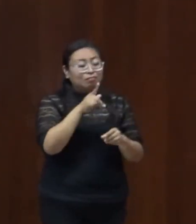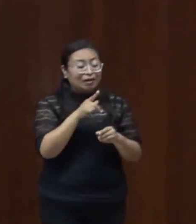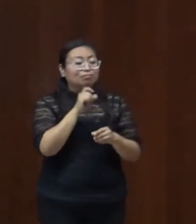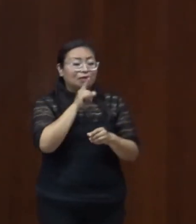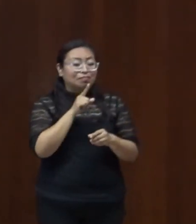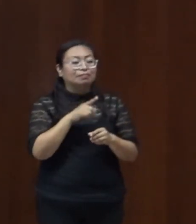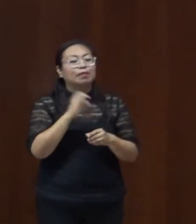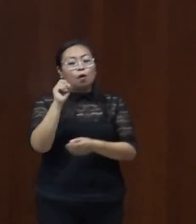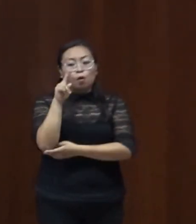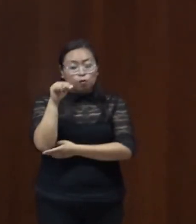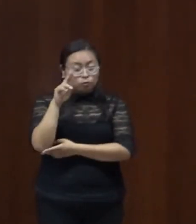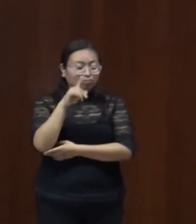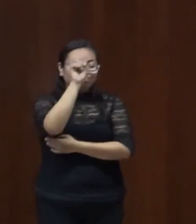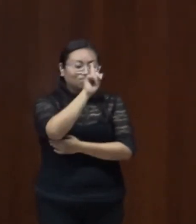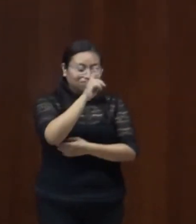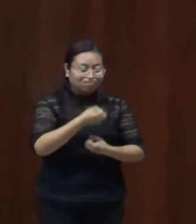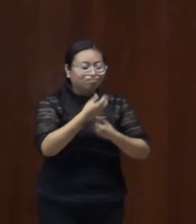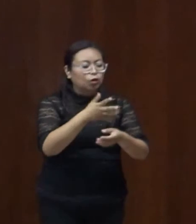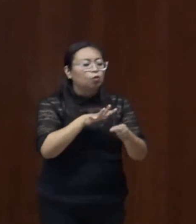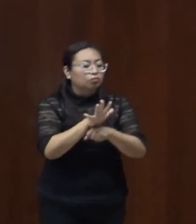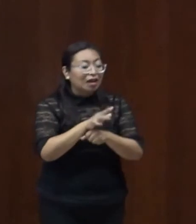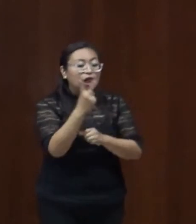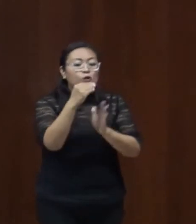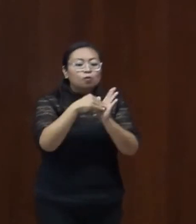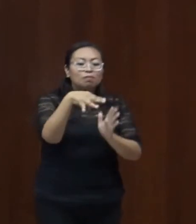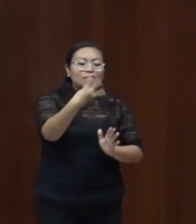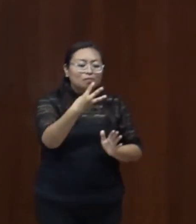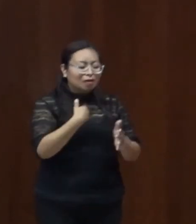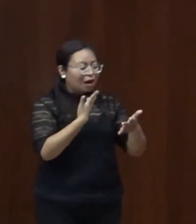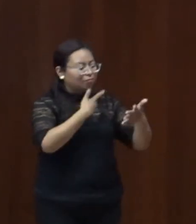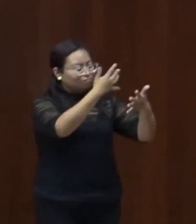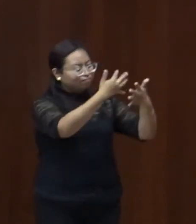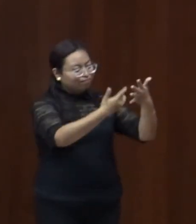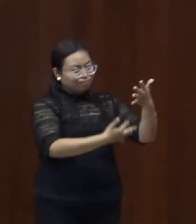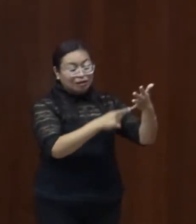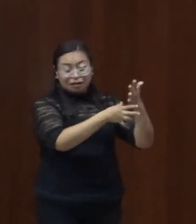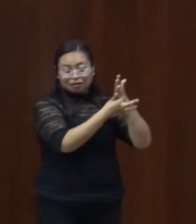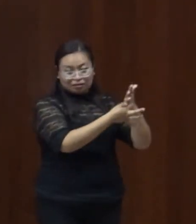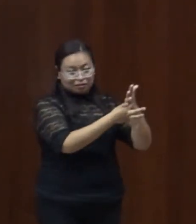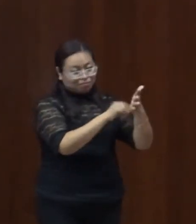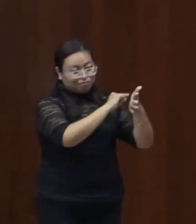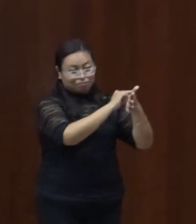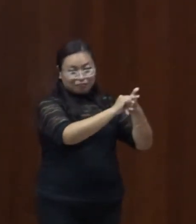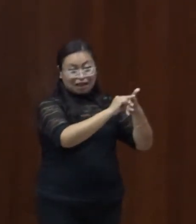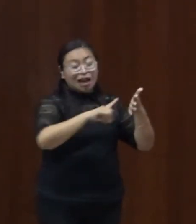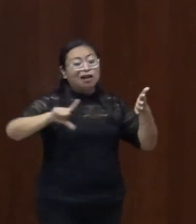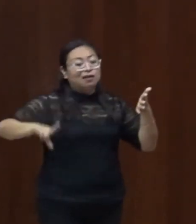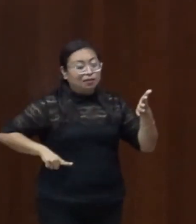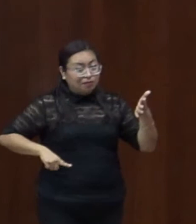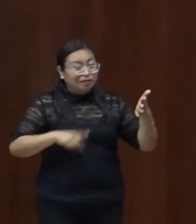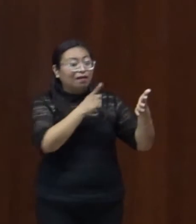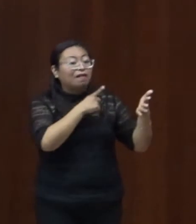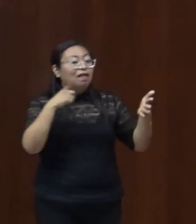y esta es con referencia a este sector en el que señala que el Estado es quien